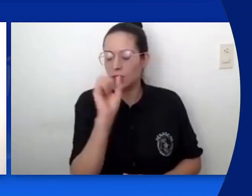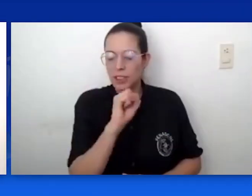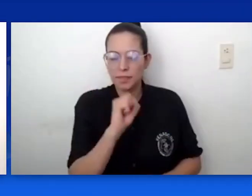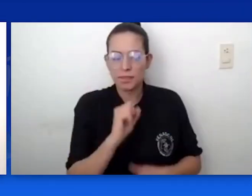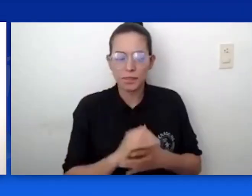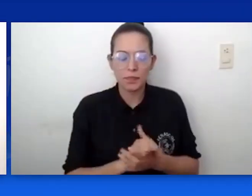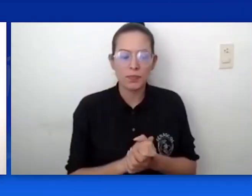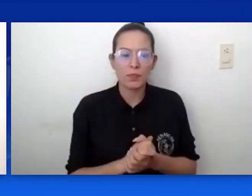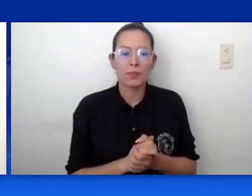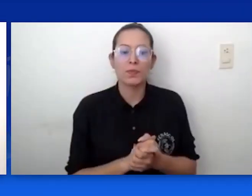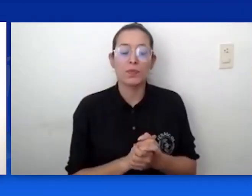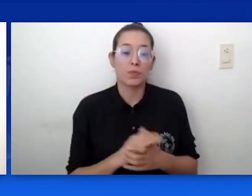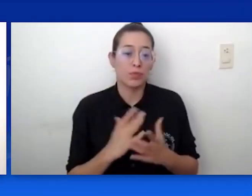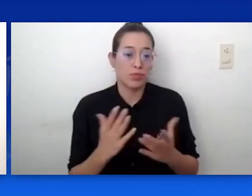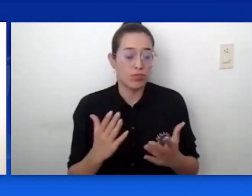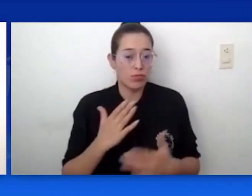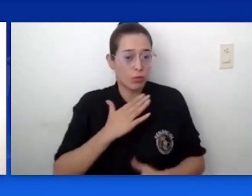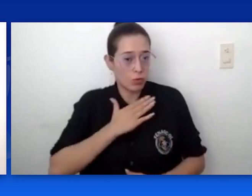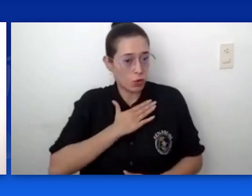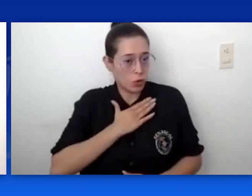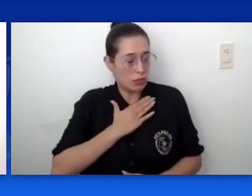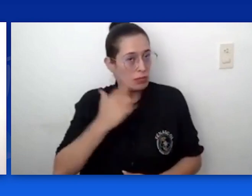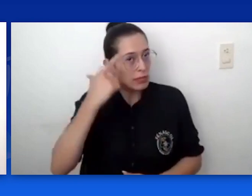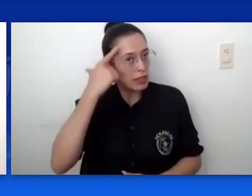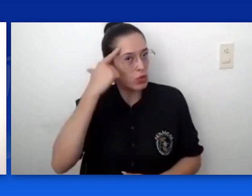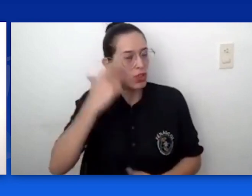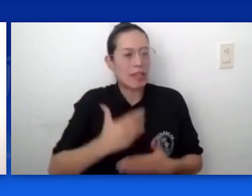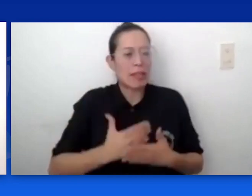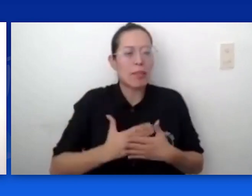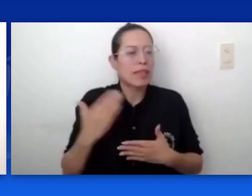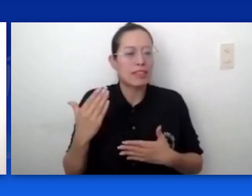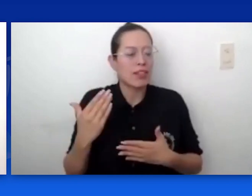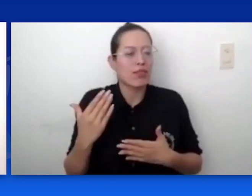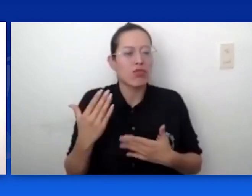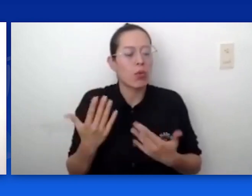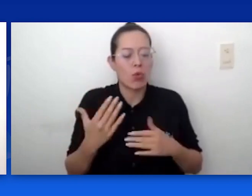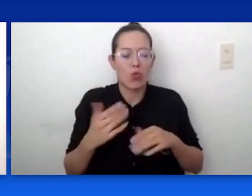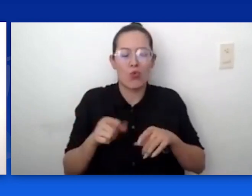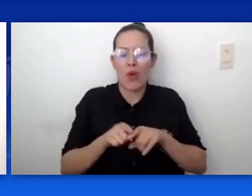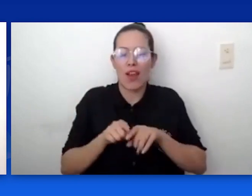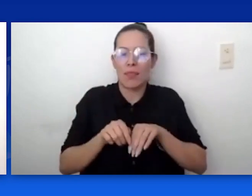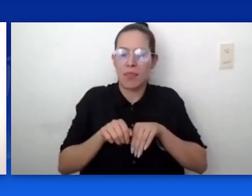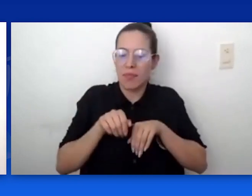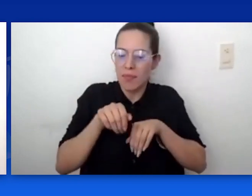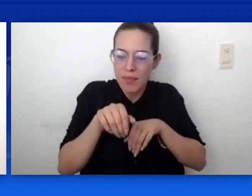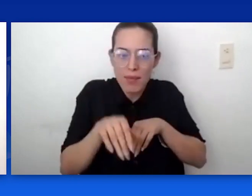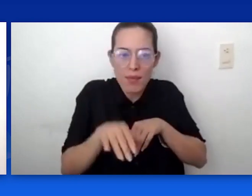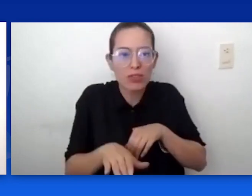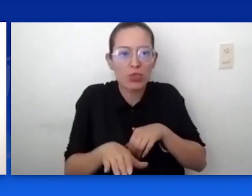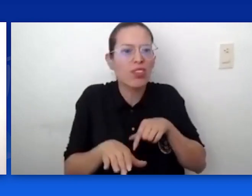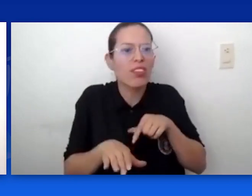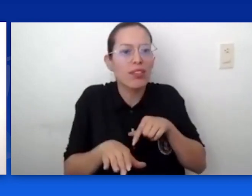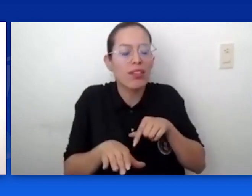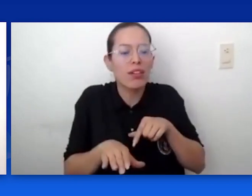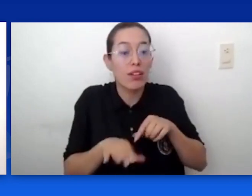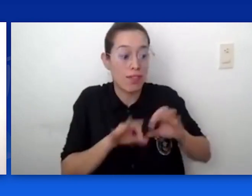Yo creo que el primer paso y el más importante para nosotros como familia es la aceptación,